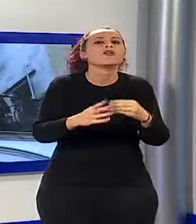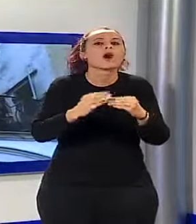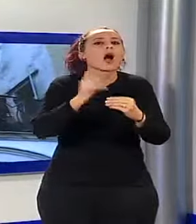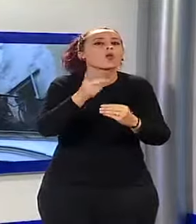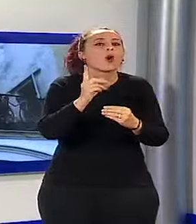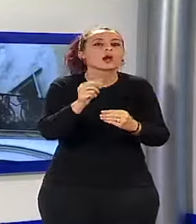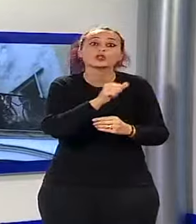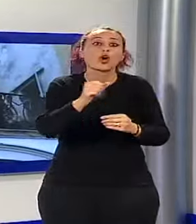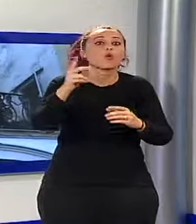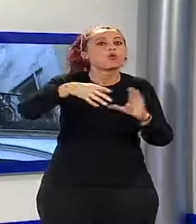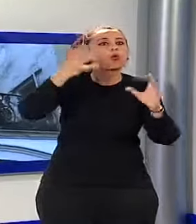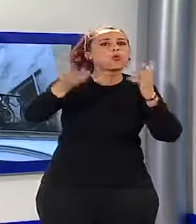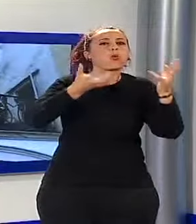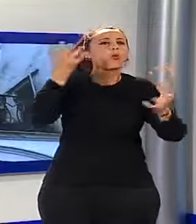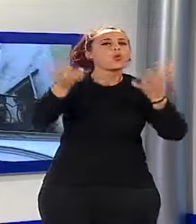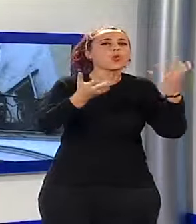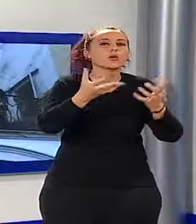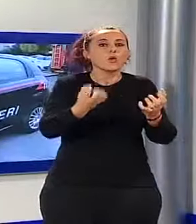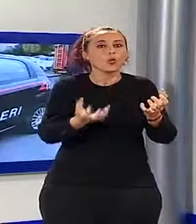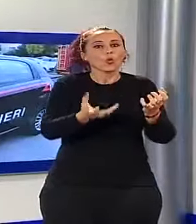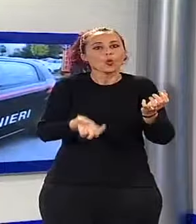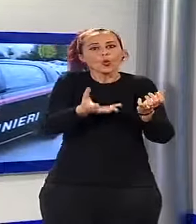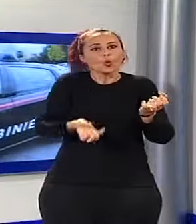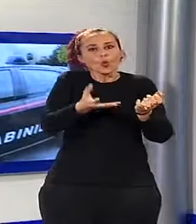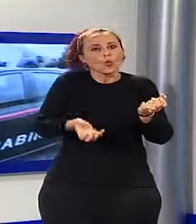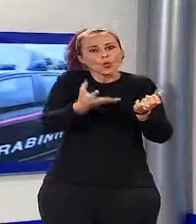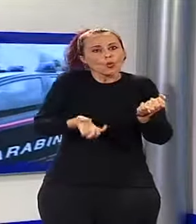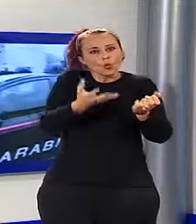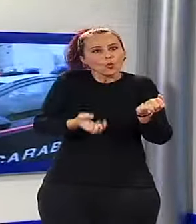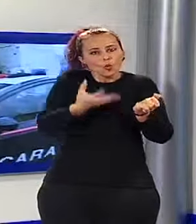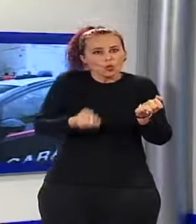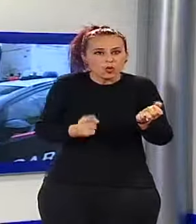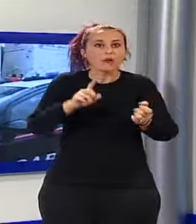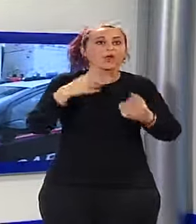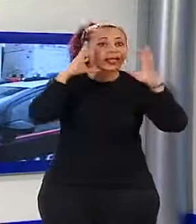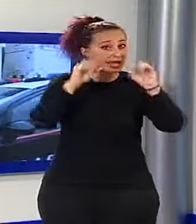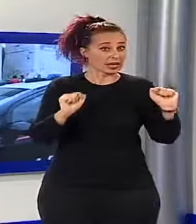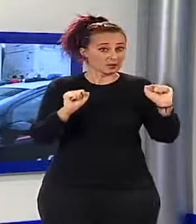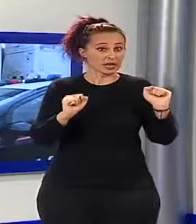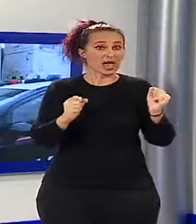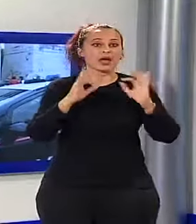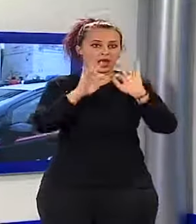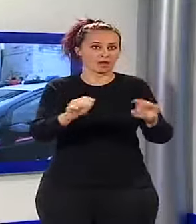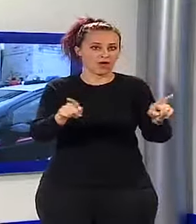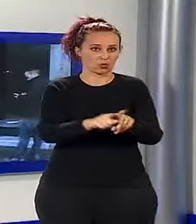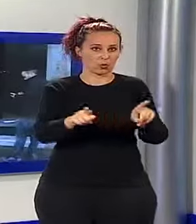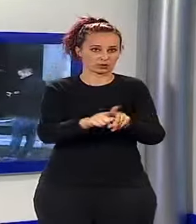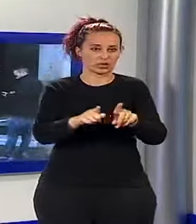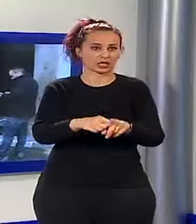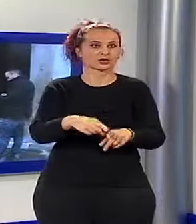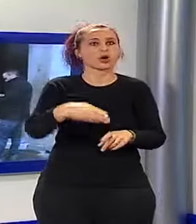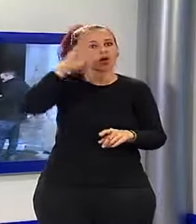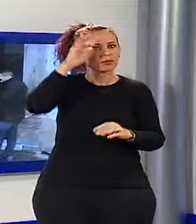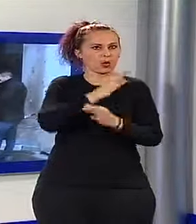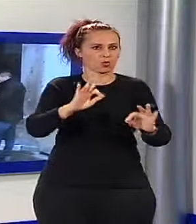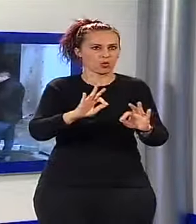la chiesa dal fumo con un aspiratore. Ed i carabinieri di San Concordio e del Radiomobile guidati dal capitano Lorenzo Angioni, sulla base